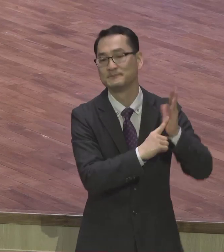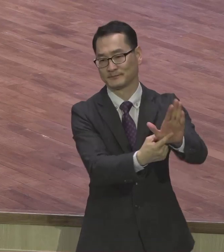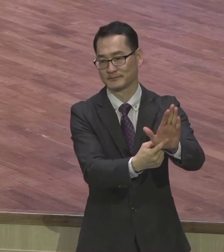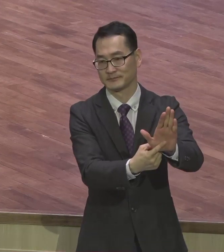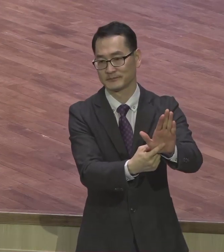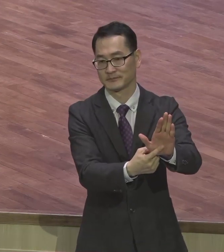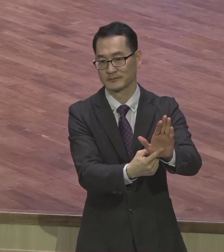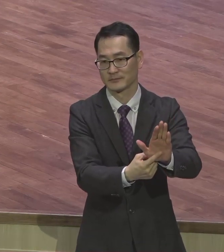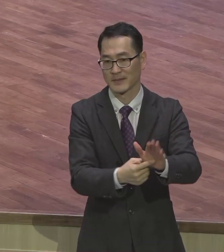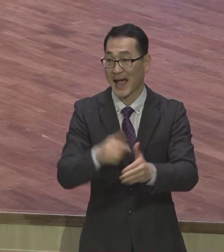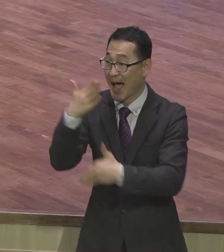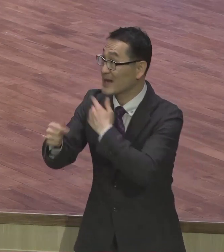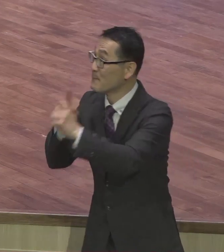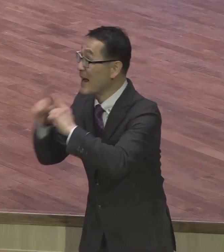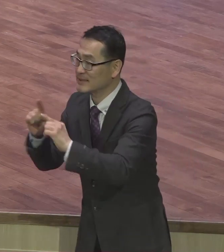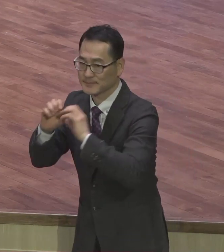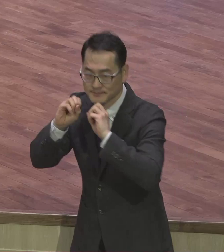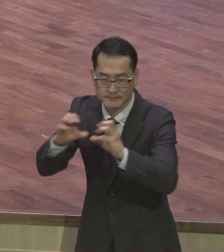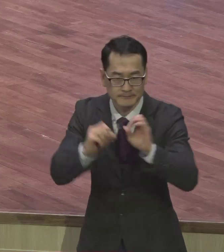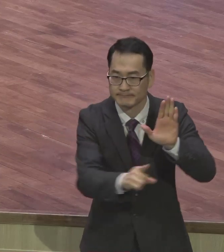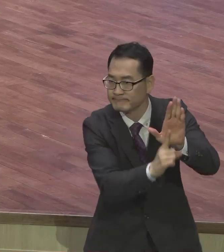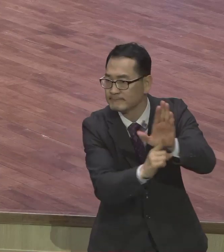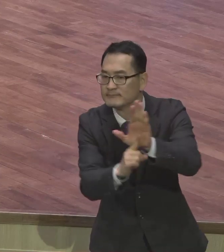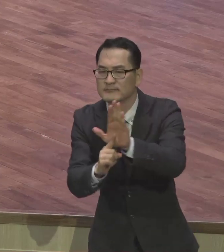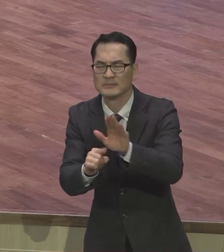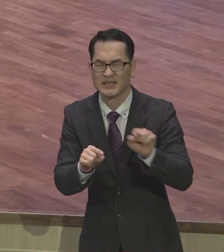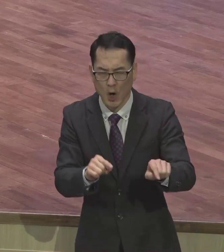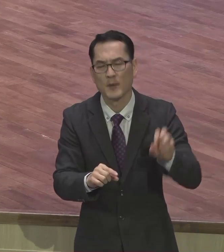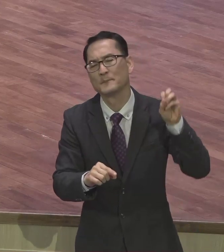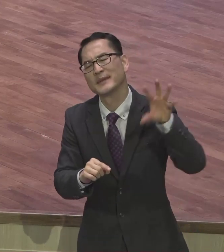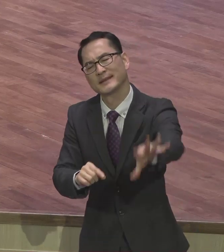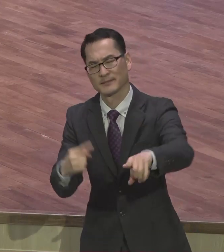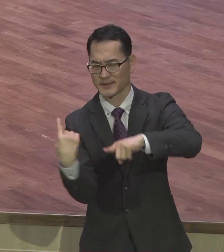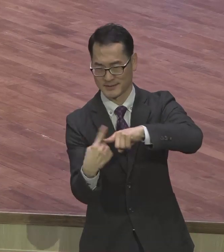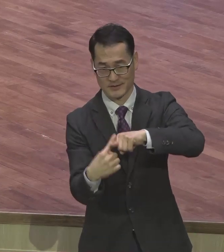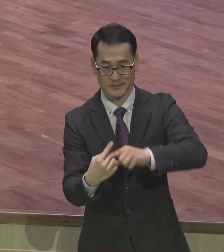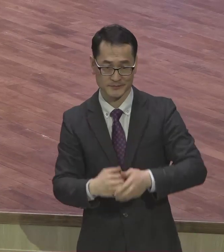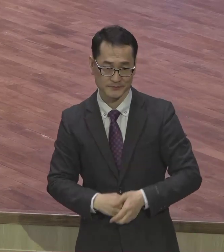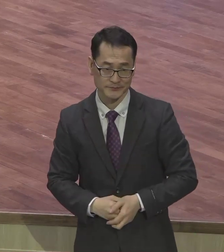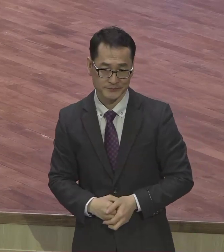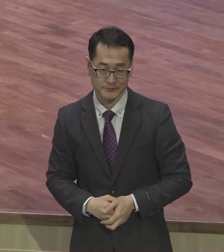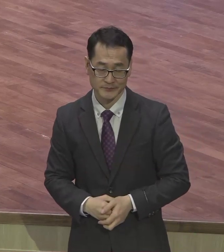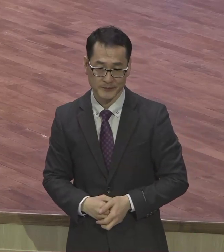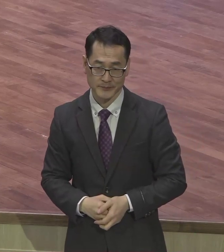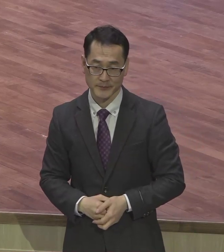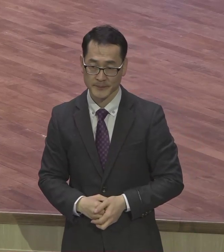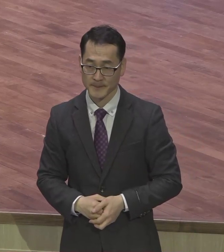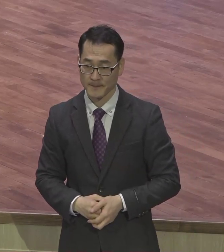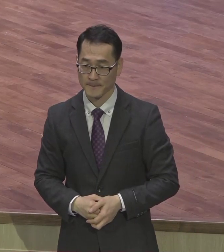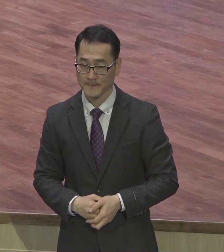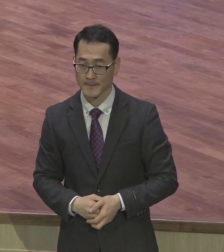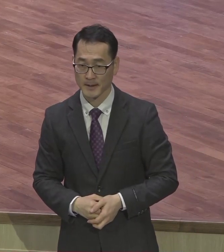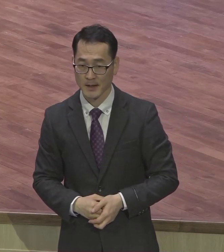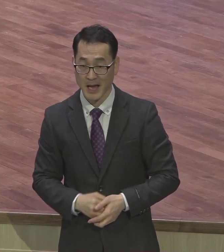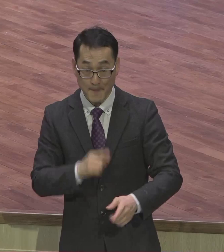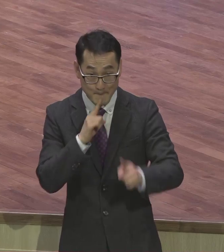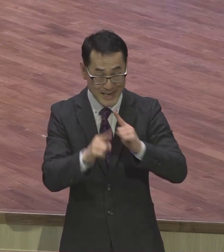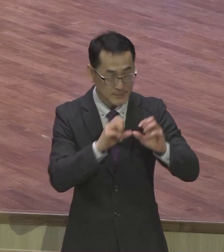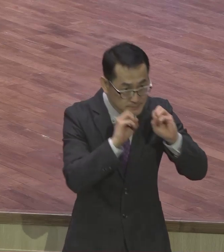말하는 거죠. 무슨 빛이냐 그게. 생명의 말씀을 밝혀 그랬어요. 말씀을 증거하는 사람의 빛을 바라는